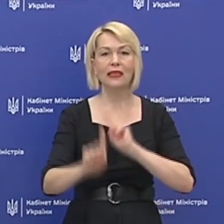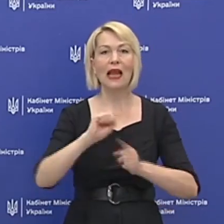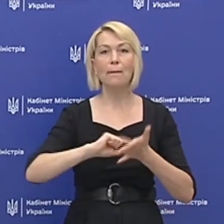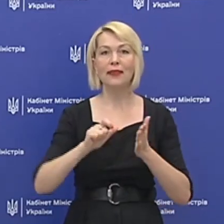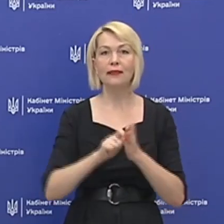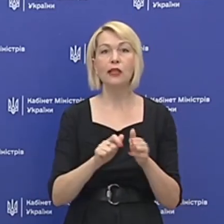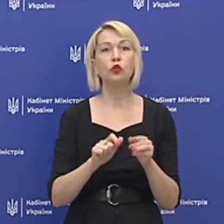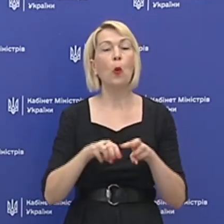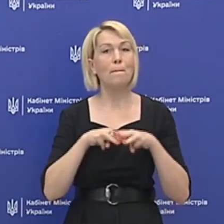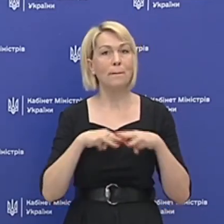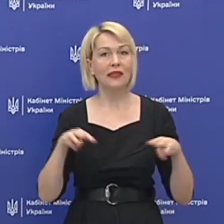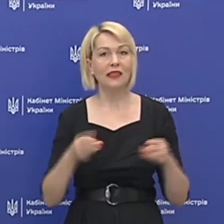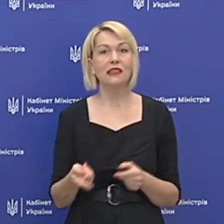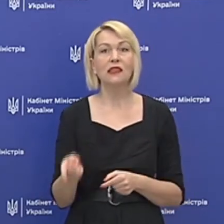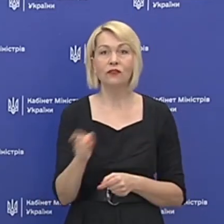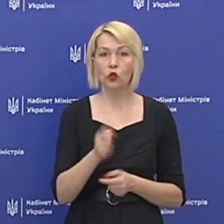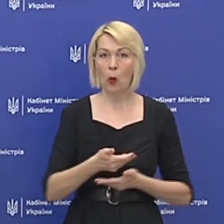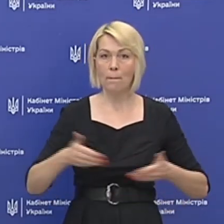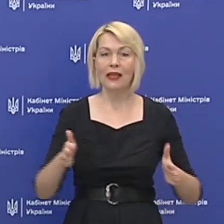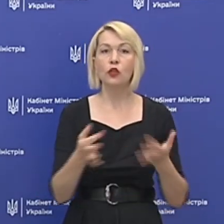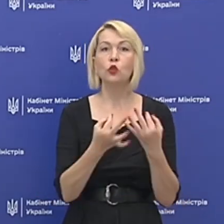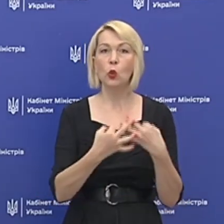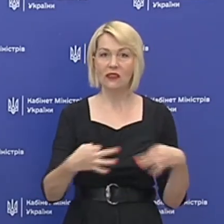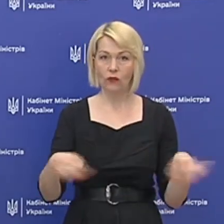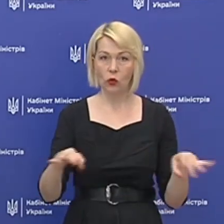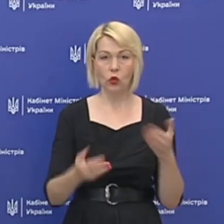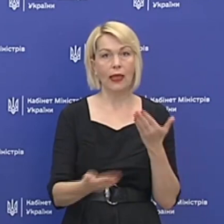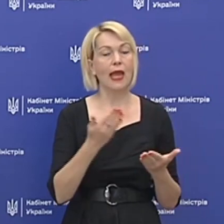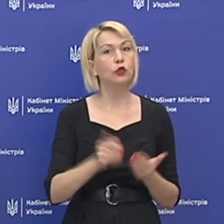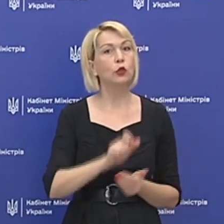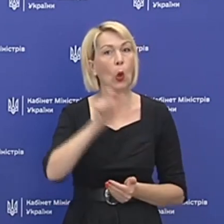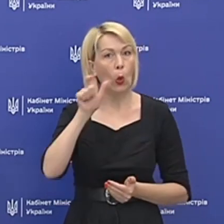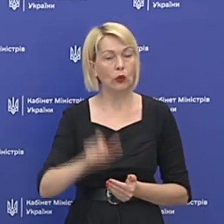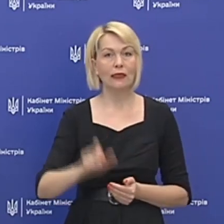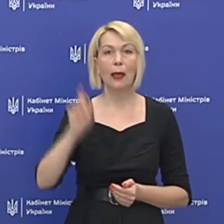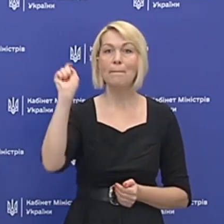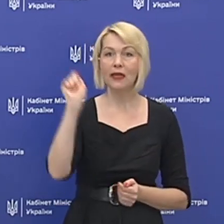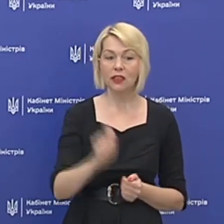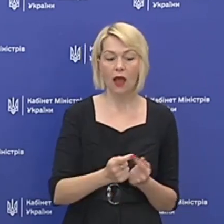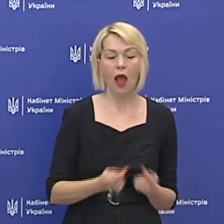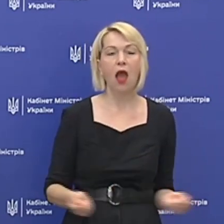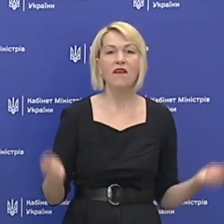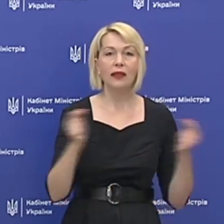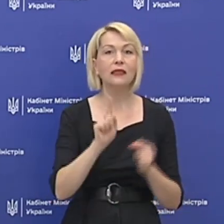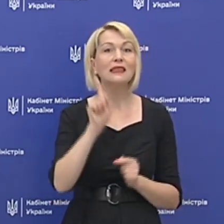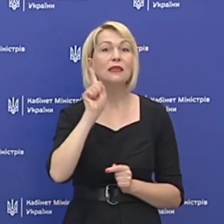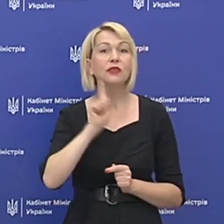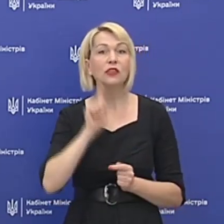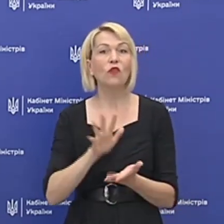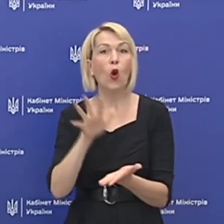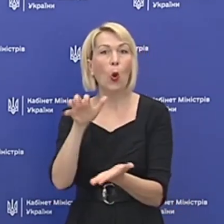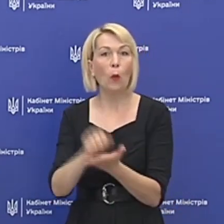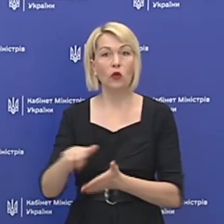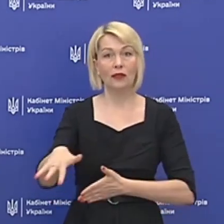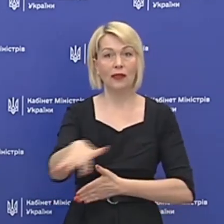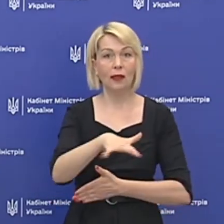міністрів, то ми дозволили, якщо людина приїжджає відповідно з тимчасово окупованих територій